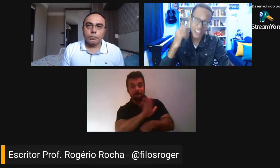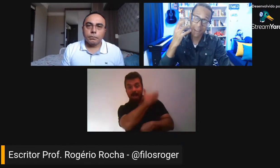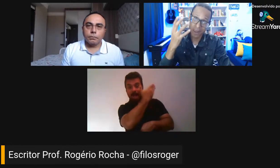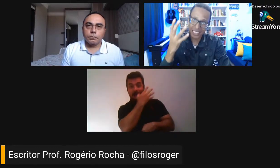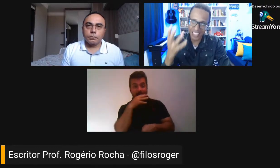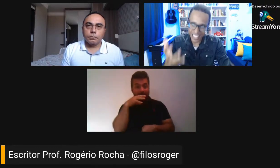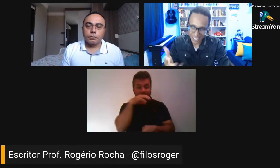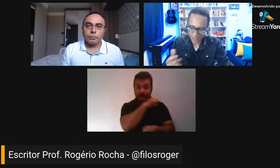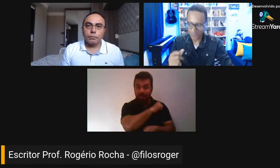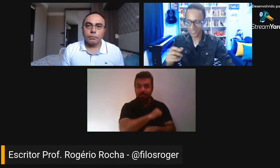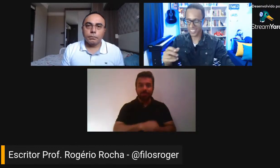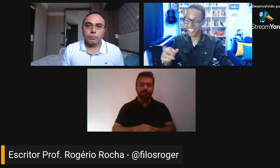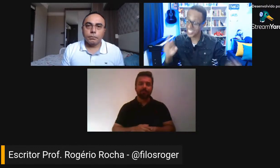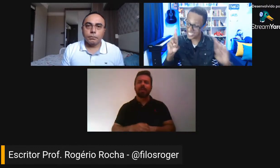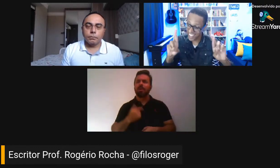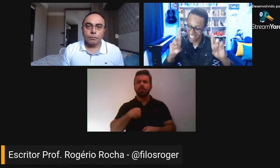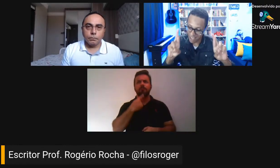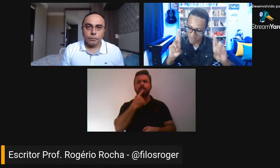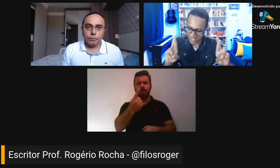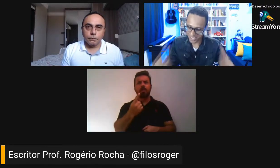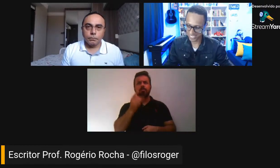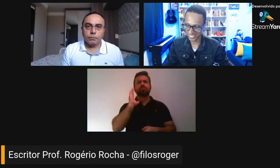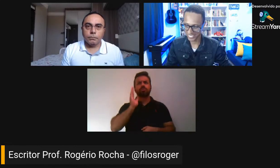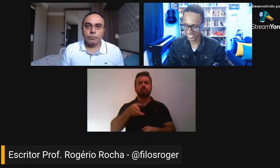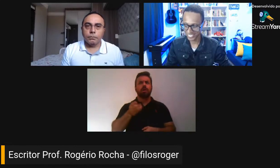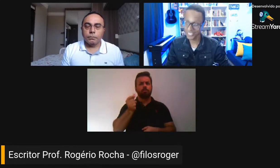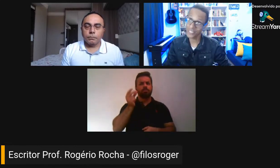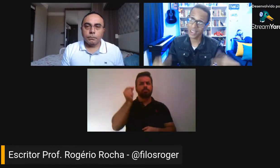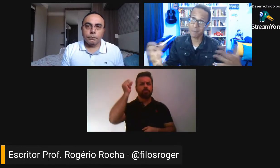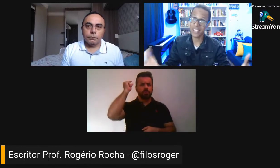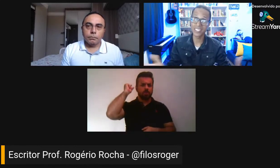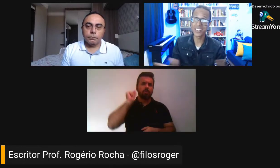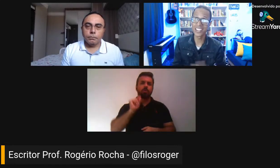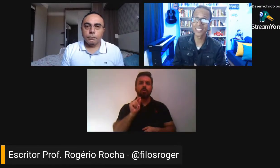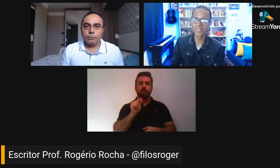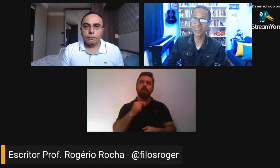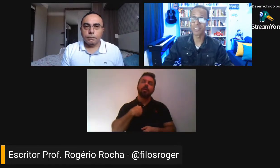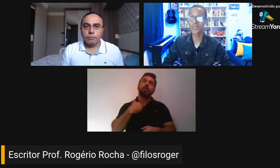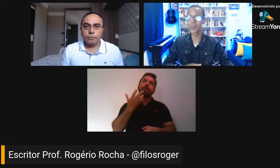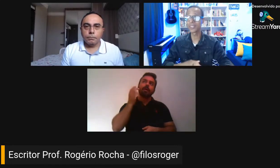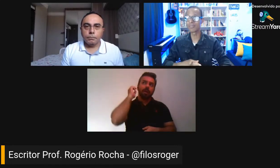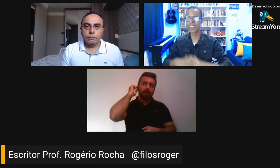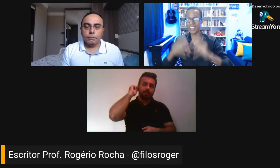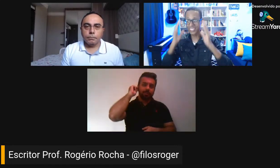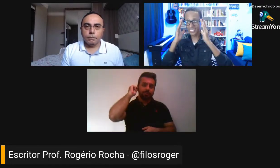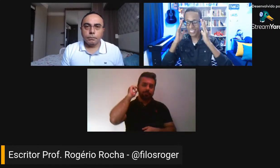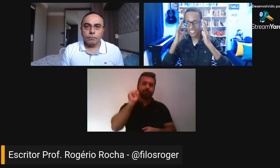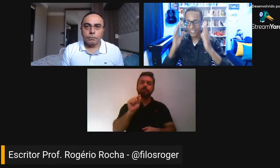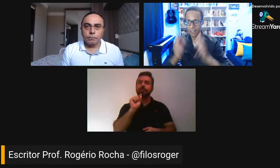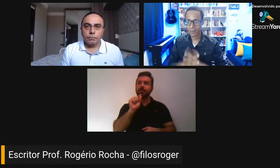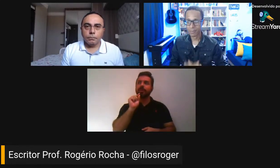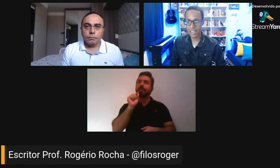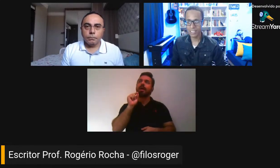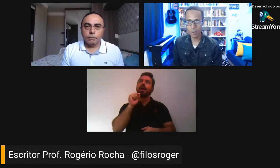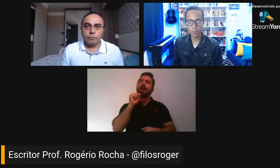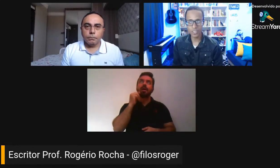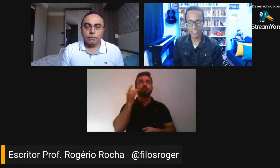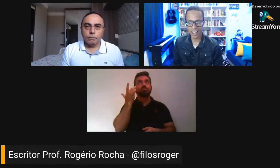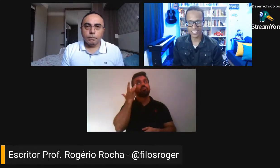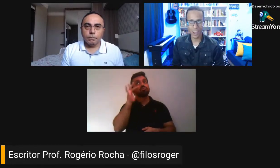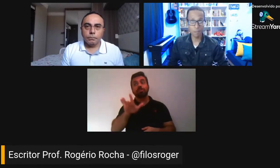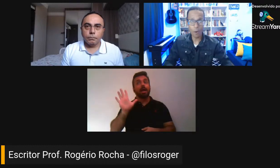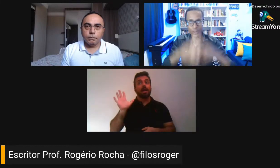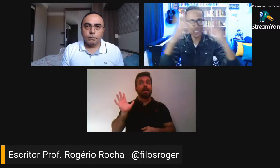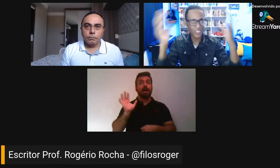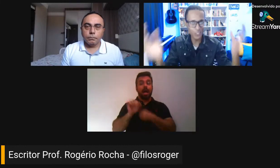Eu ainda pretendo, quem sabe, não sei, para esse ano, talvez um ano que vem, mas eu vou